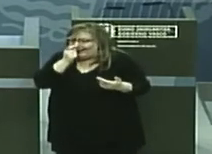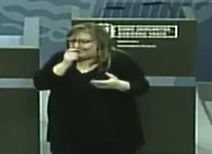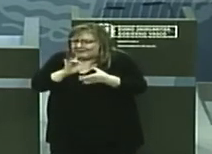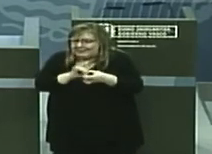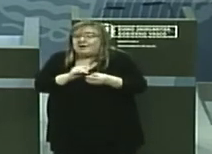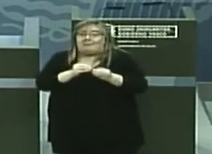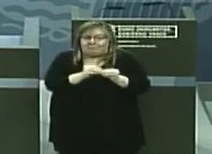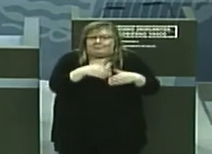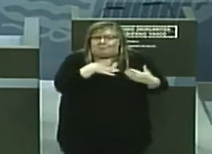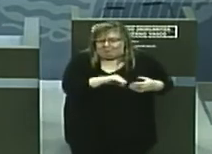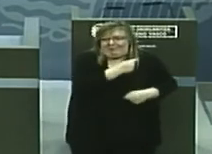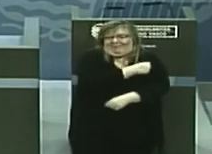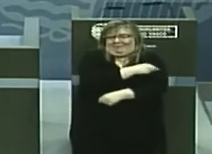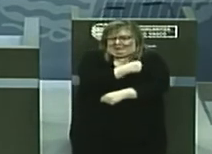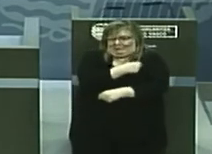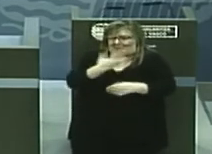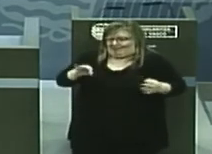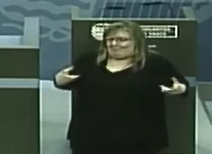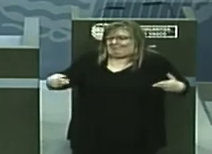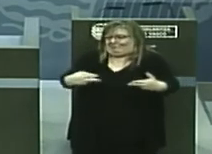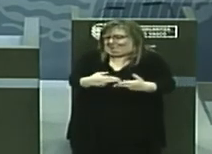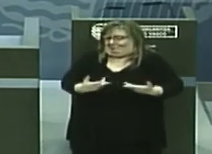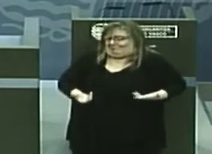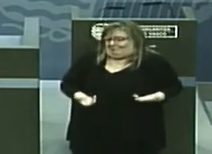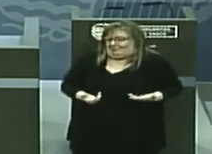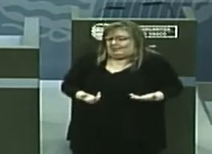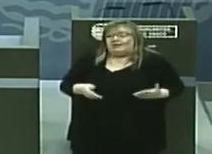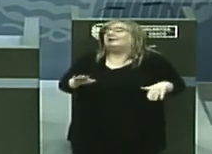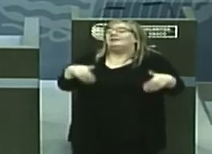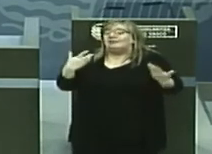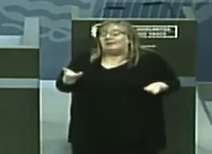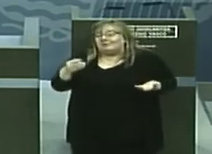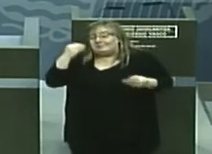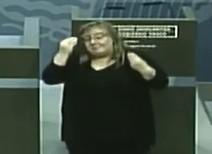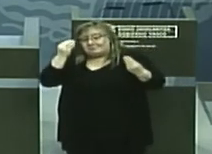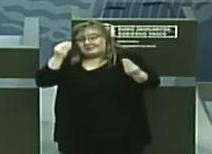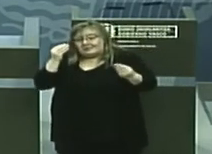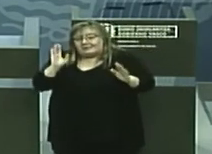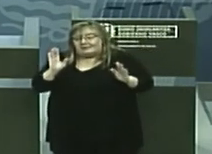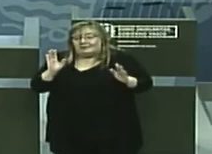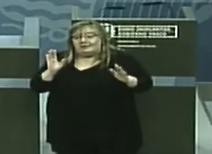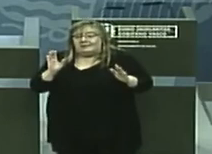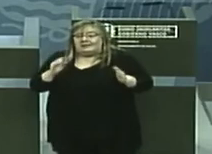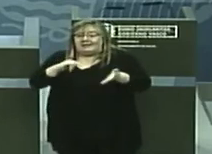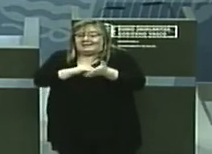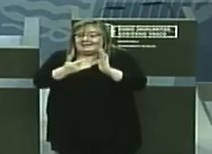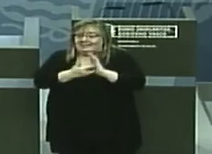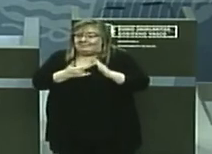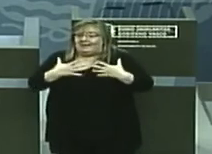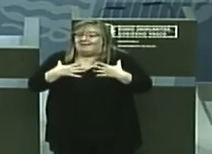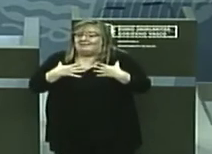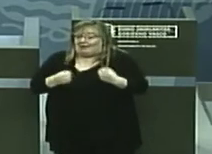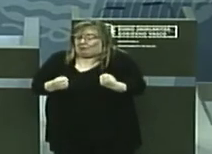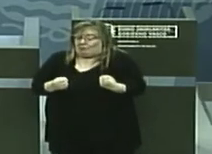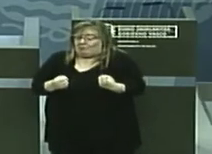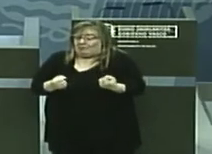de las vacunas. También tenemos que tener en cuenta que el sistema sanitario